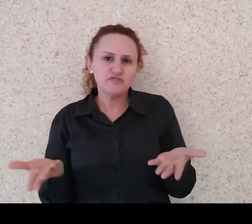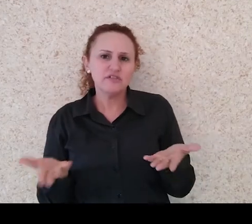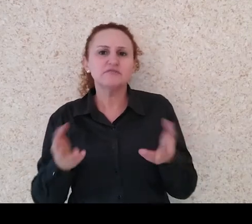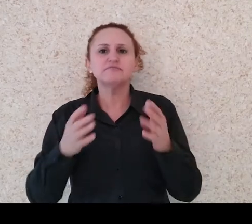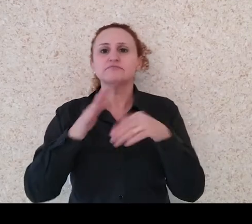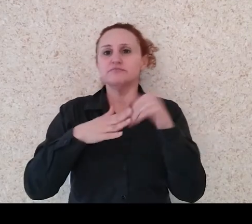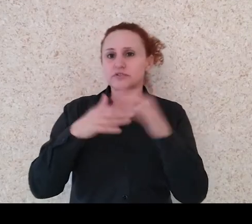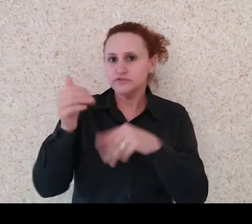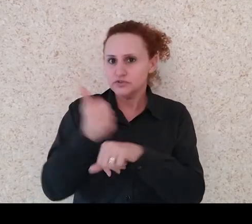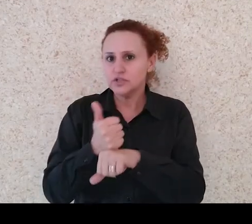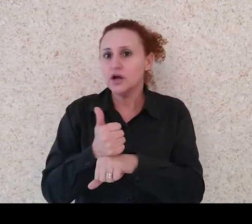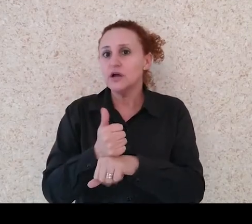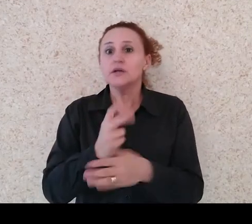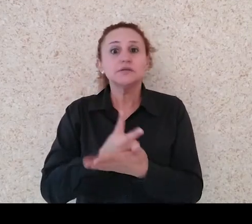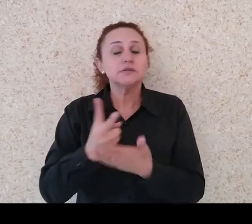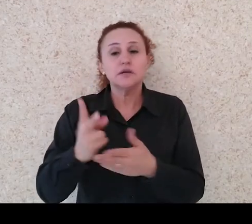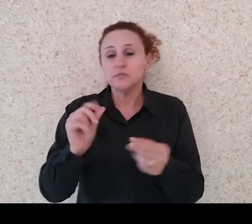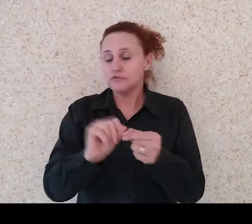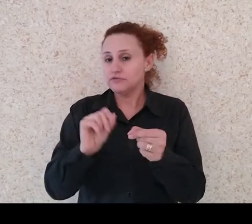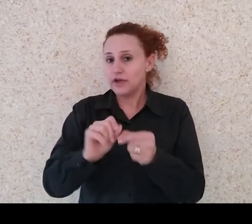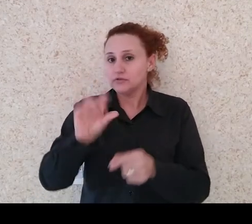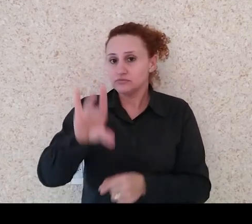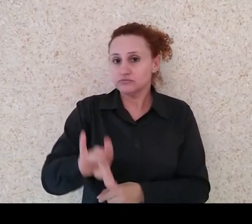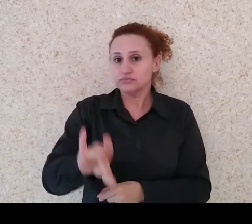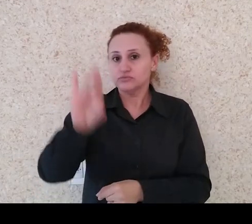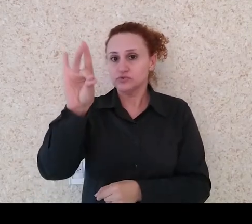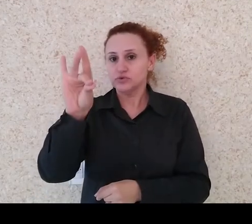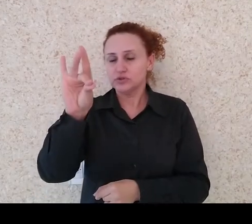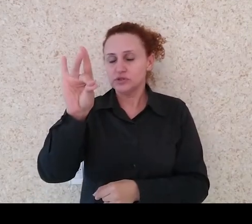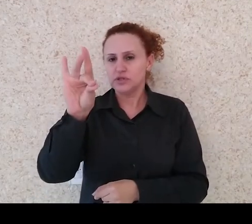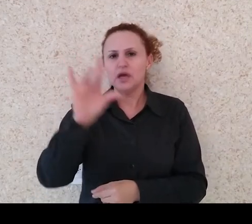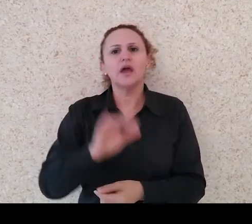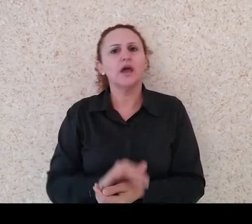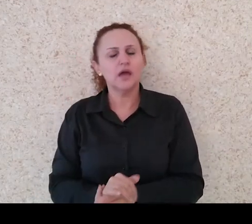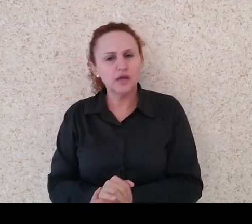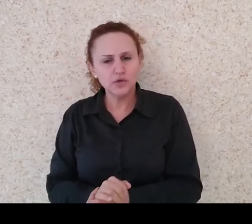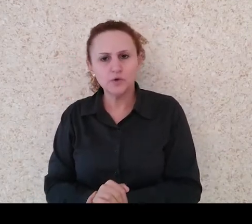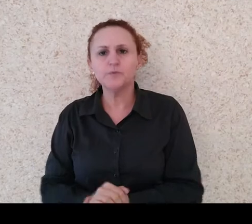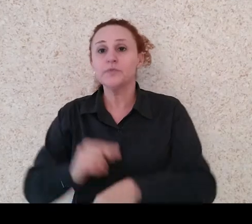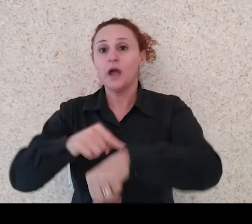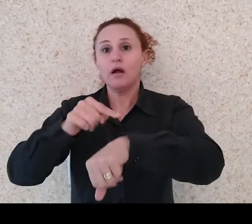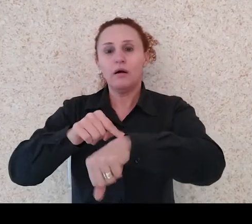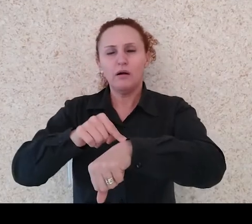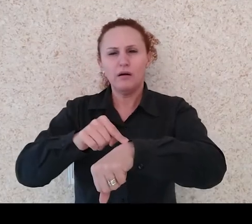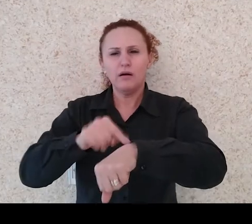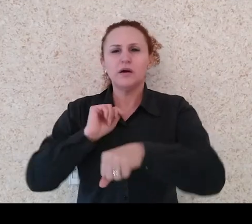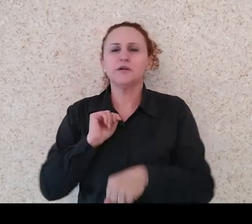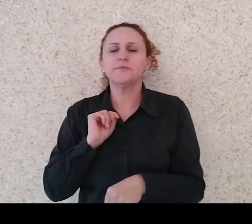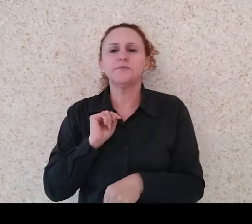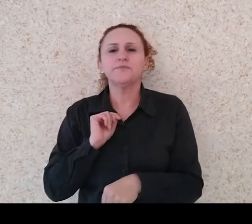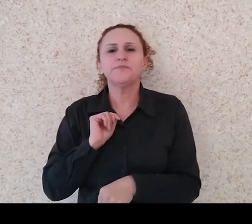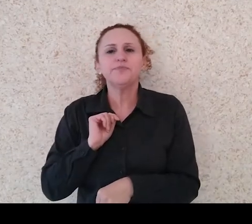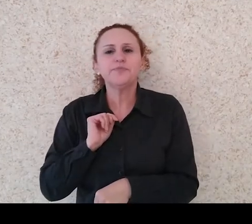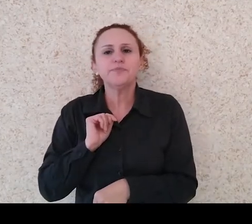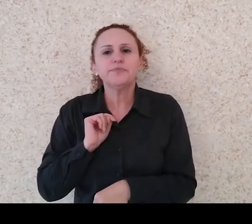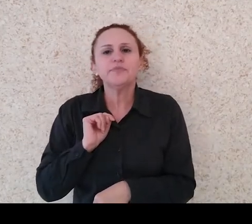sorteio, né? Existe um sorteio ali na hora de perguntas, onde o candidato vai estar